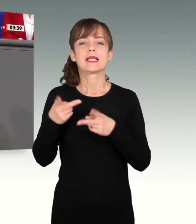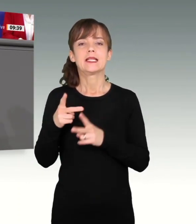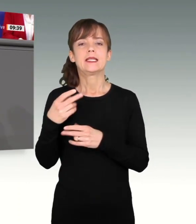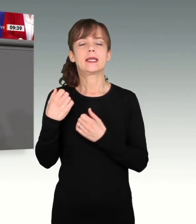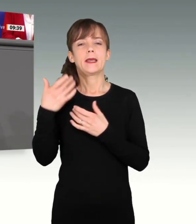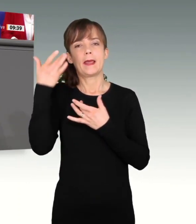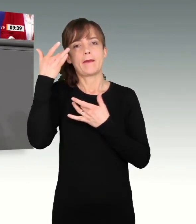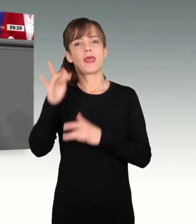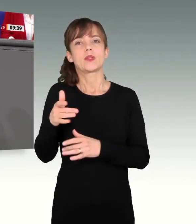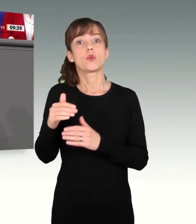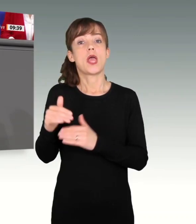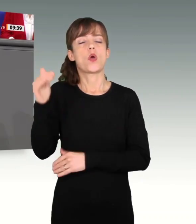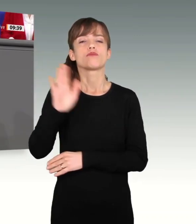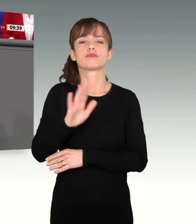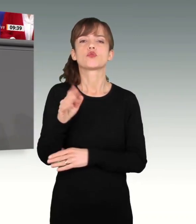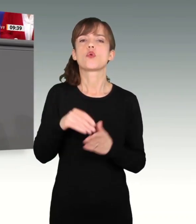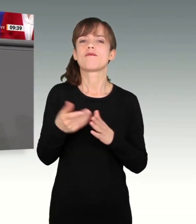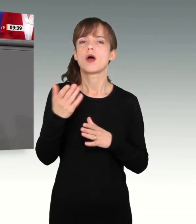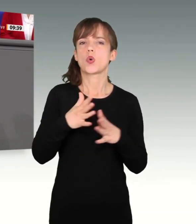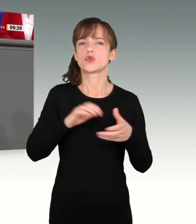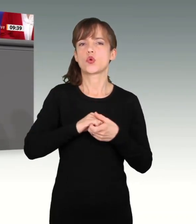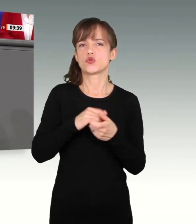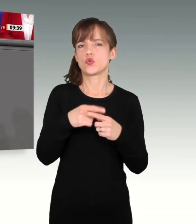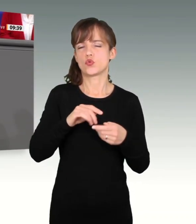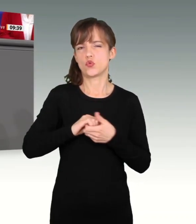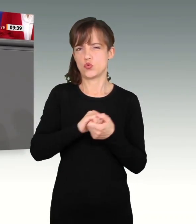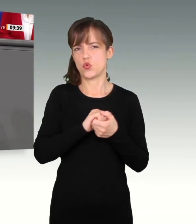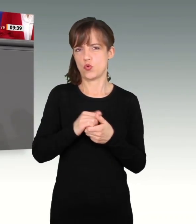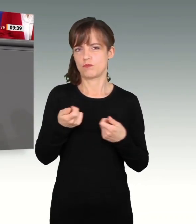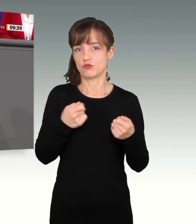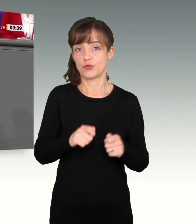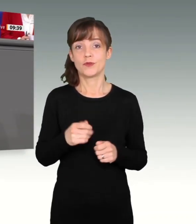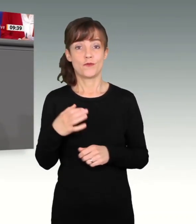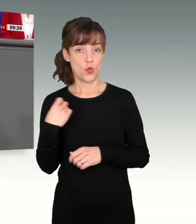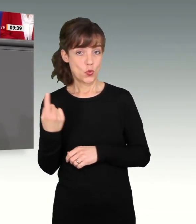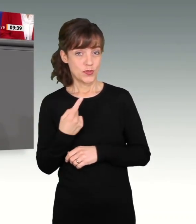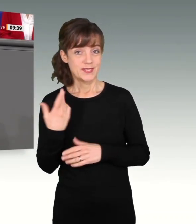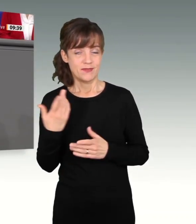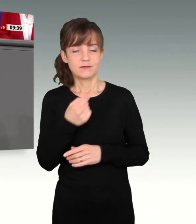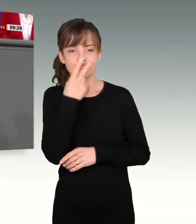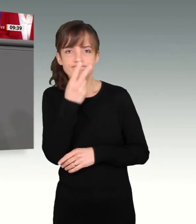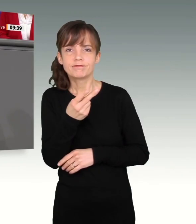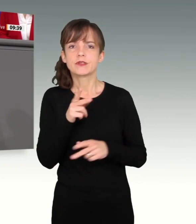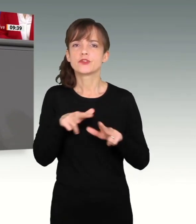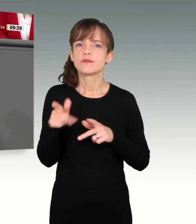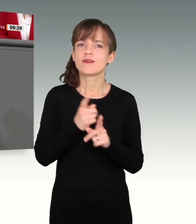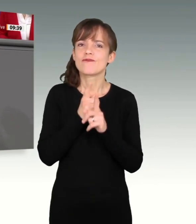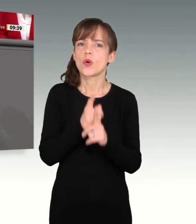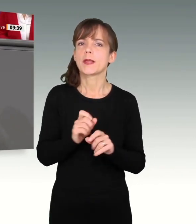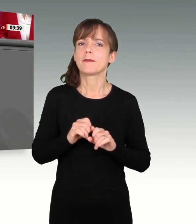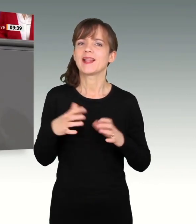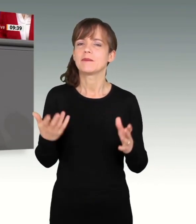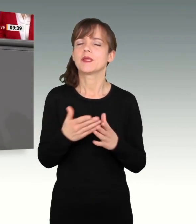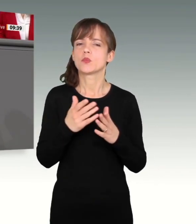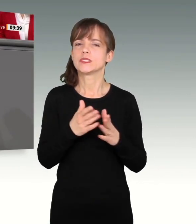erhöht, die ja noch die große Koalition und die Union beschlossen hat. Und für uns ist klar, wir wollen damit die wirtschaftlichen Folgen der Pandemie abwildern.